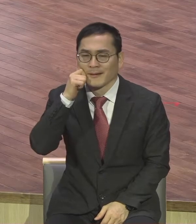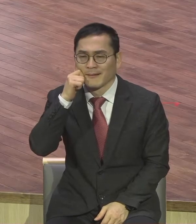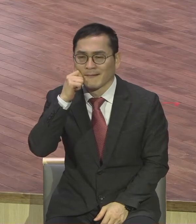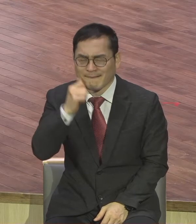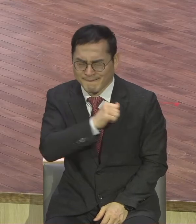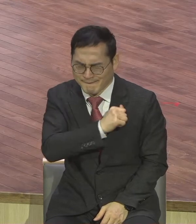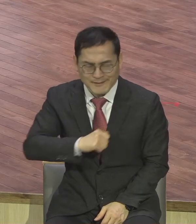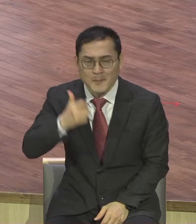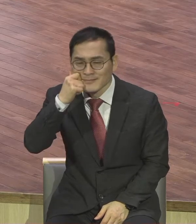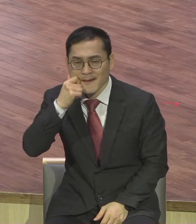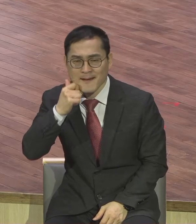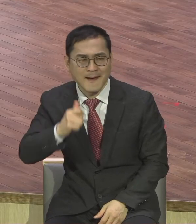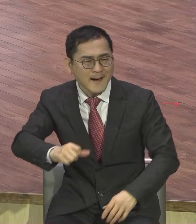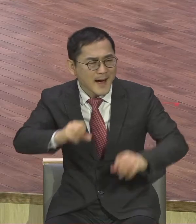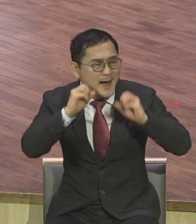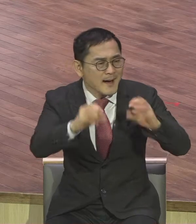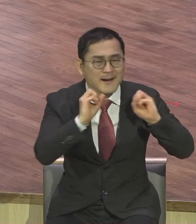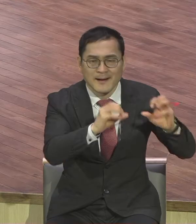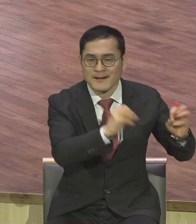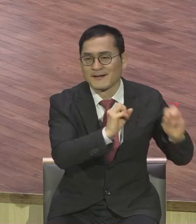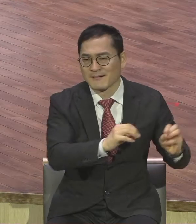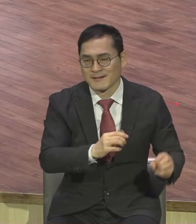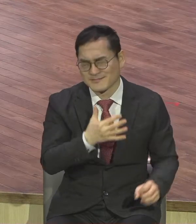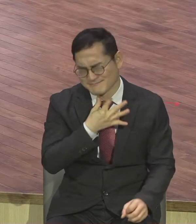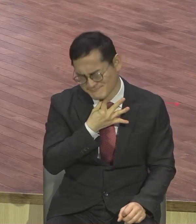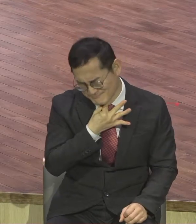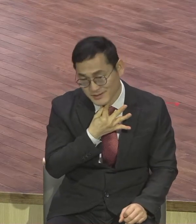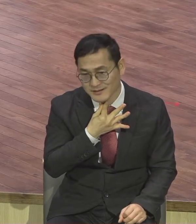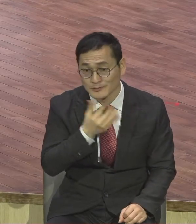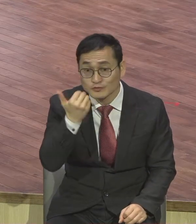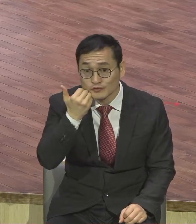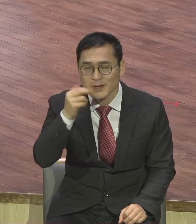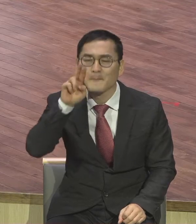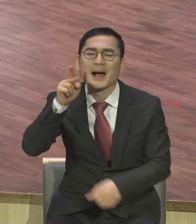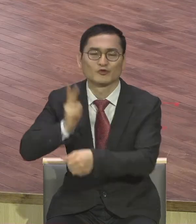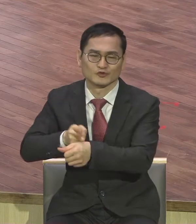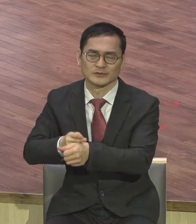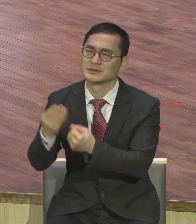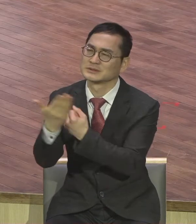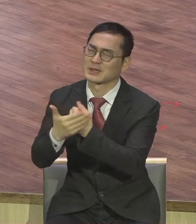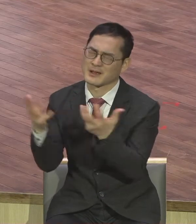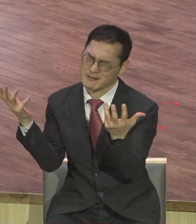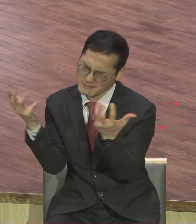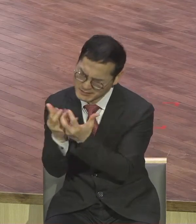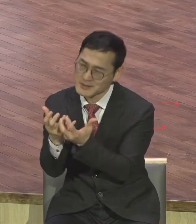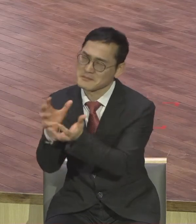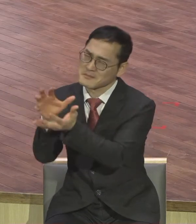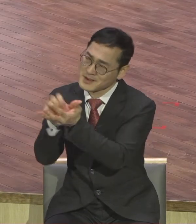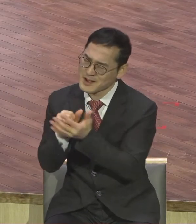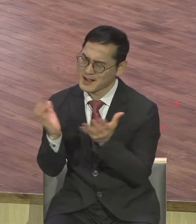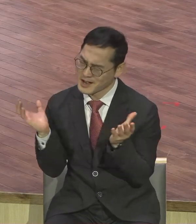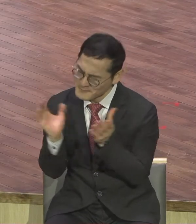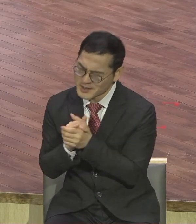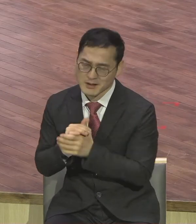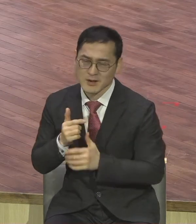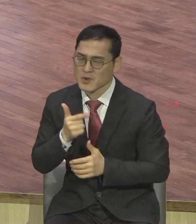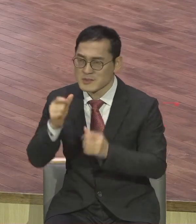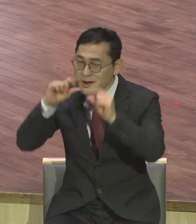말입니까 바울이 누군데 감히 너무 받은 은혜가 많으니까 막 뭐 아그리파 왕이고 상대 상관없이